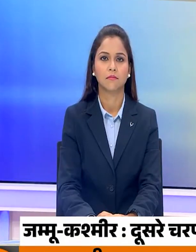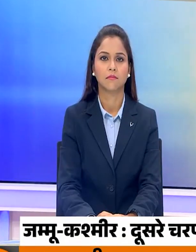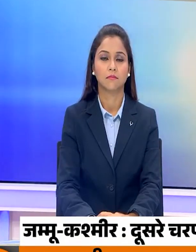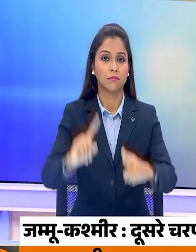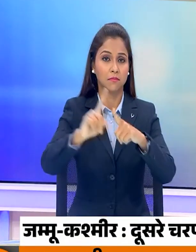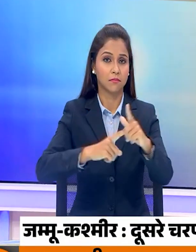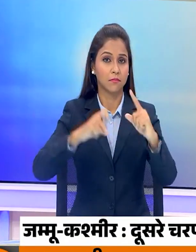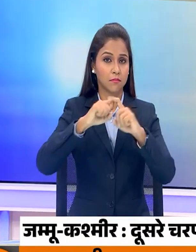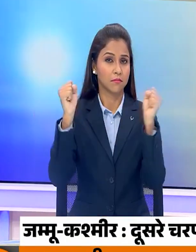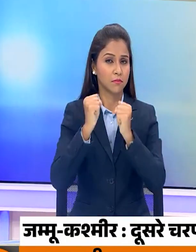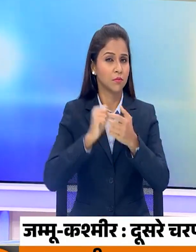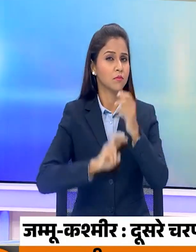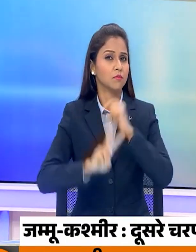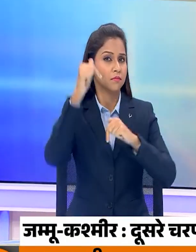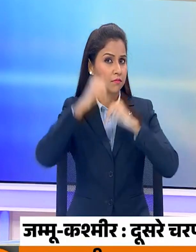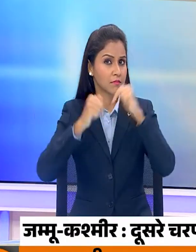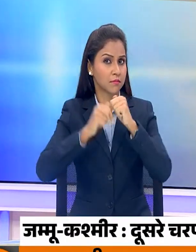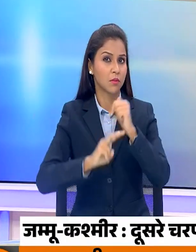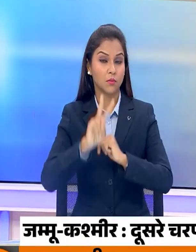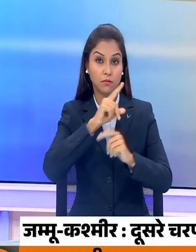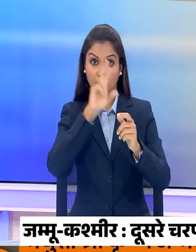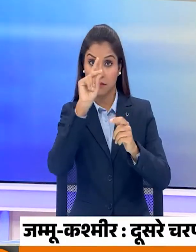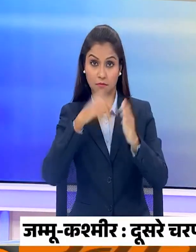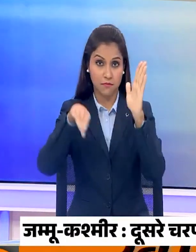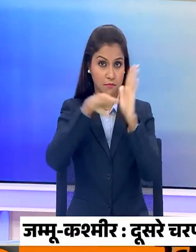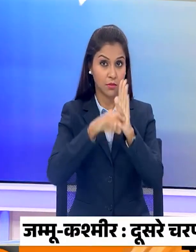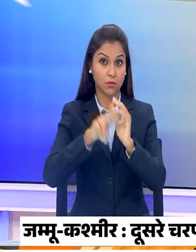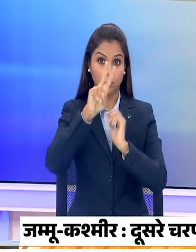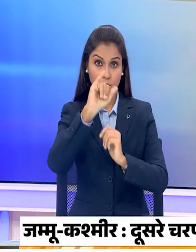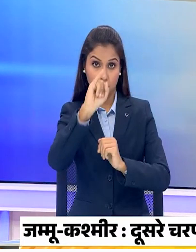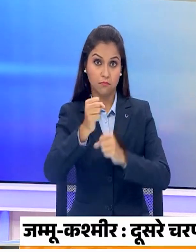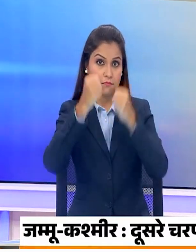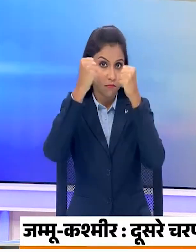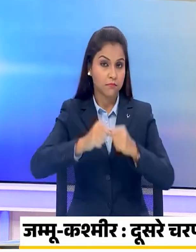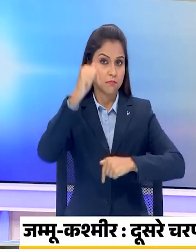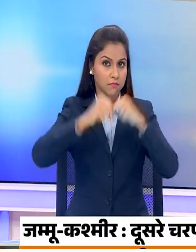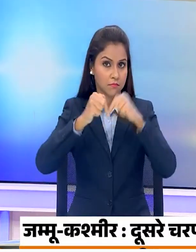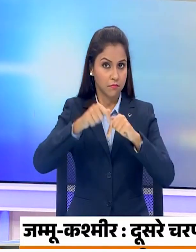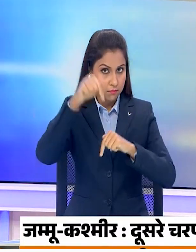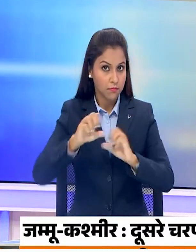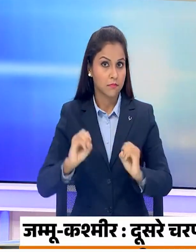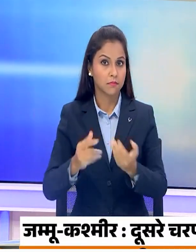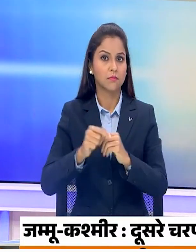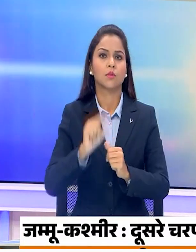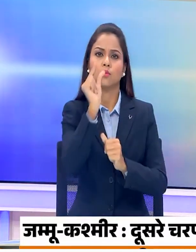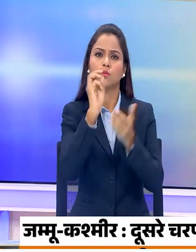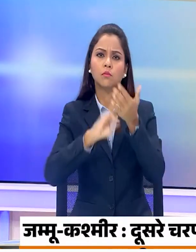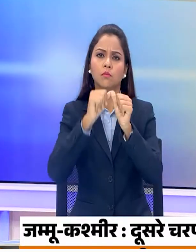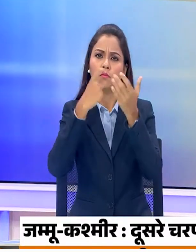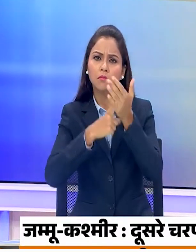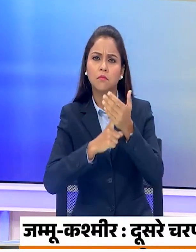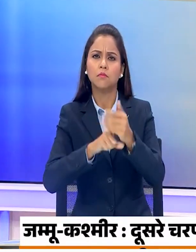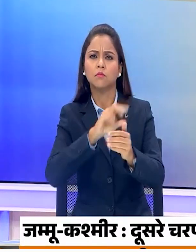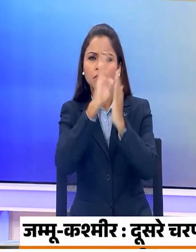जबु कश्मीर में विधान सभा चनाओ के दूसरे चरण में 26 सीटों पर मतदान आज ओमर अब्दुल्ला सहेथ